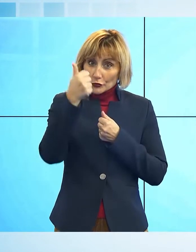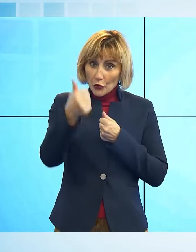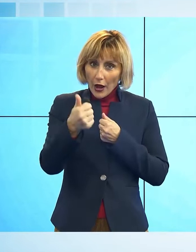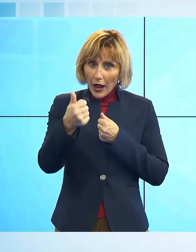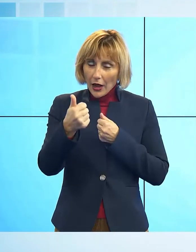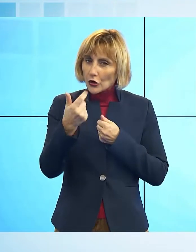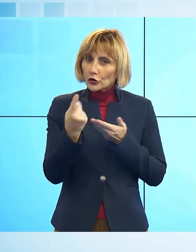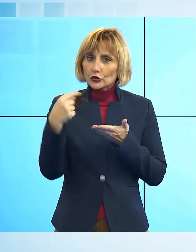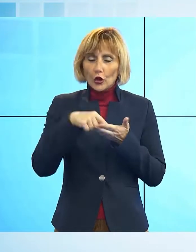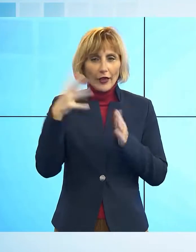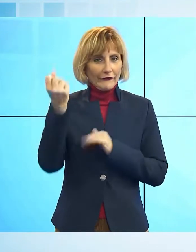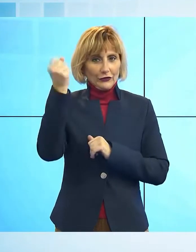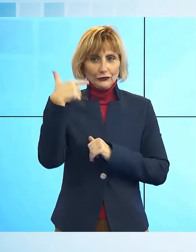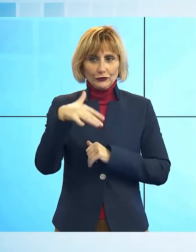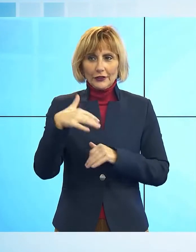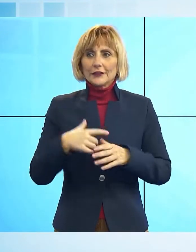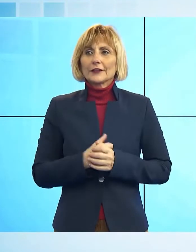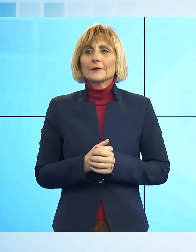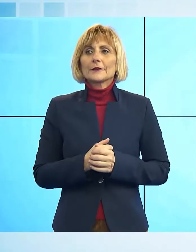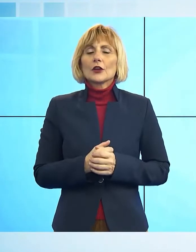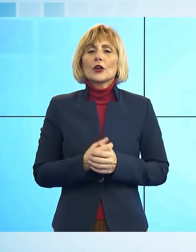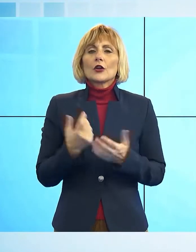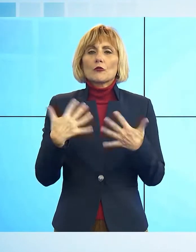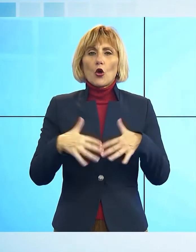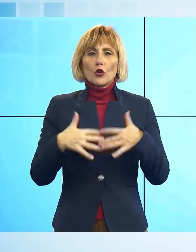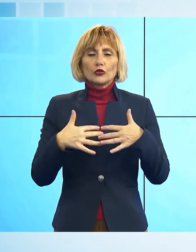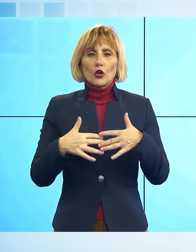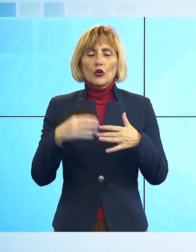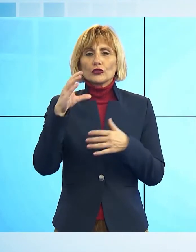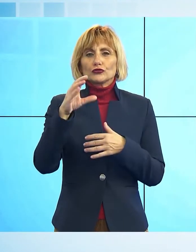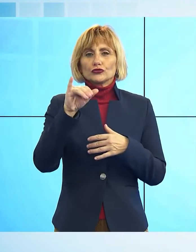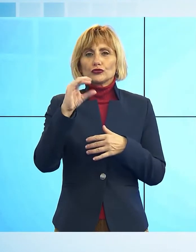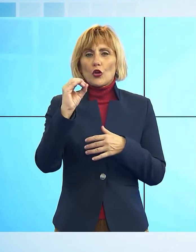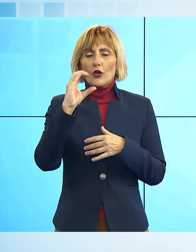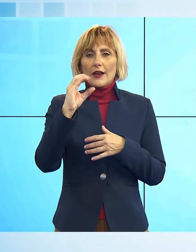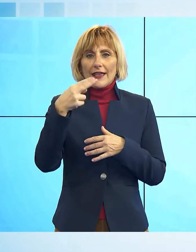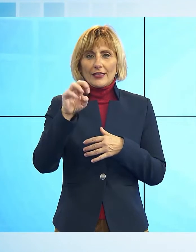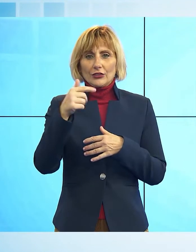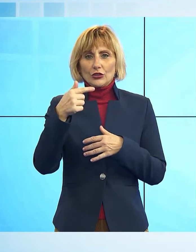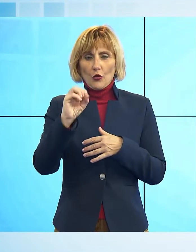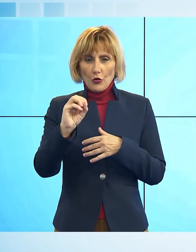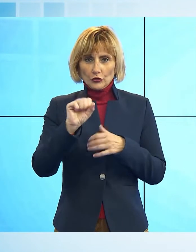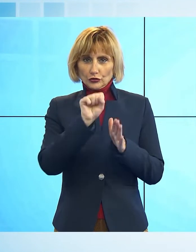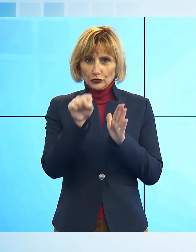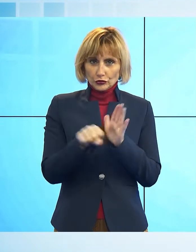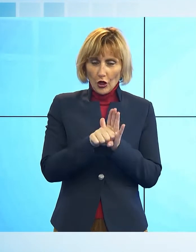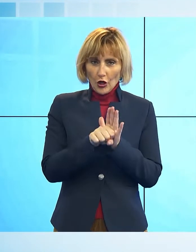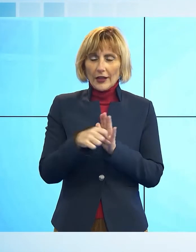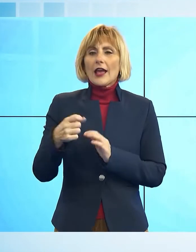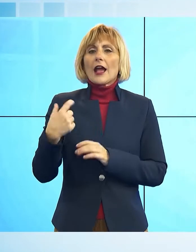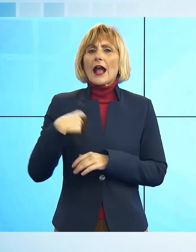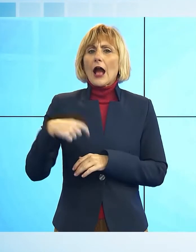Quando Ucci calò il Tris prosegue il nostro ciocchetto stori, il campione Garfagnino si impose nel 2016,